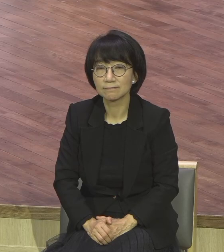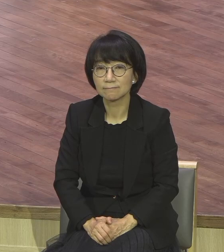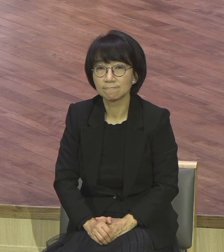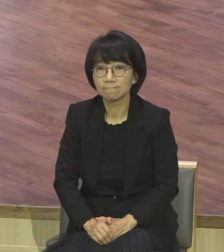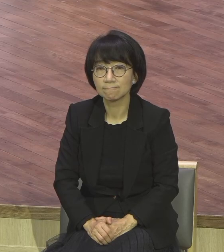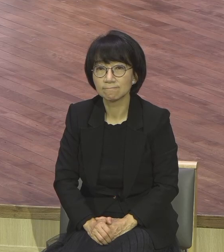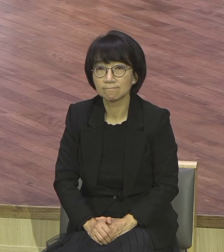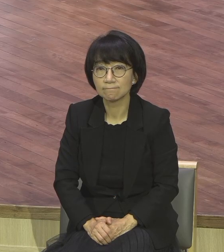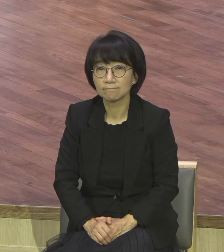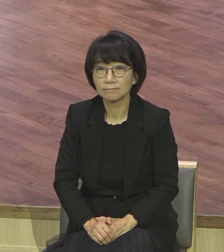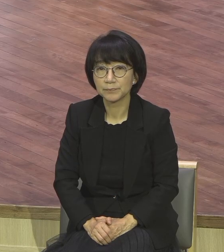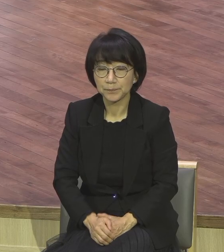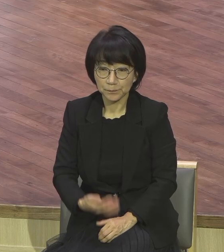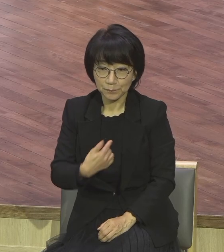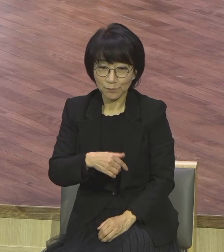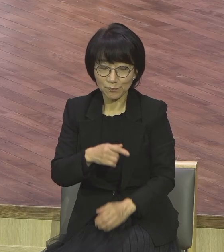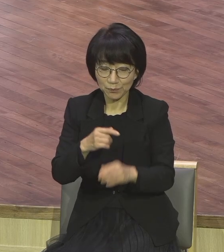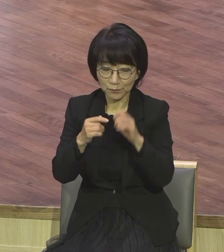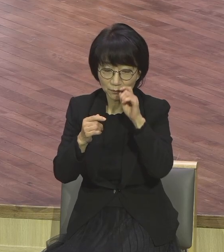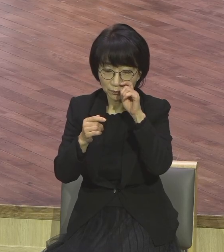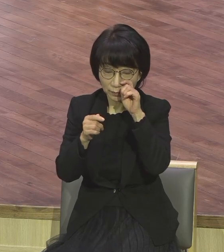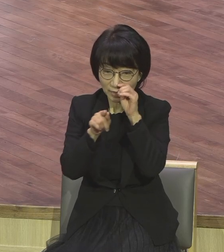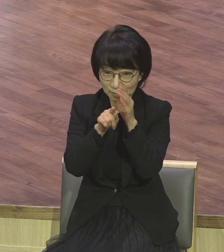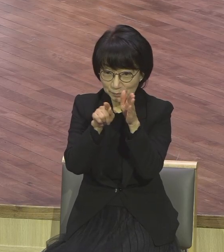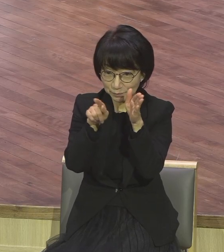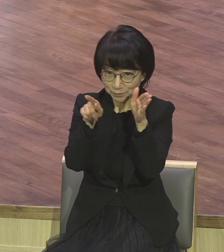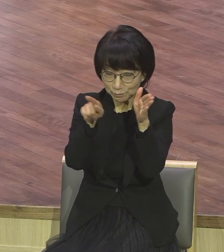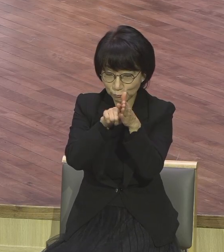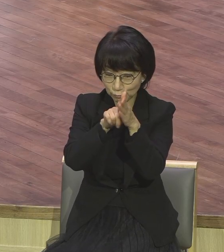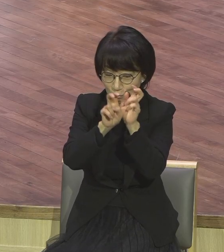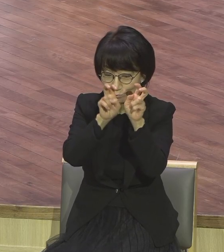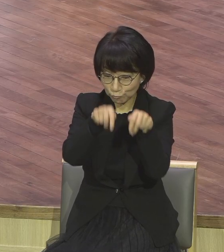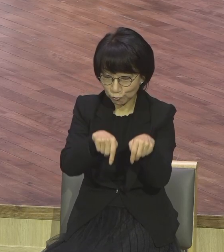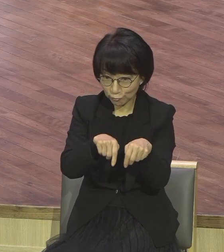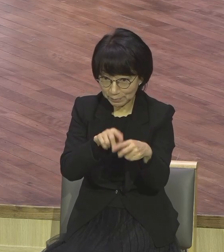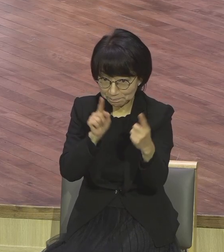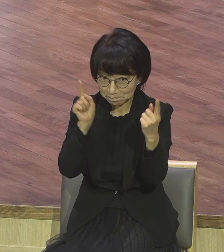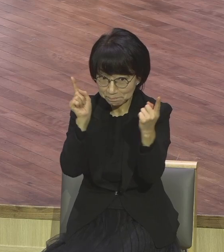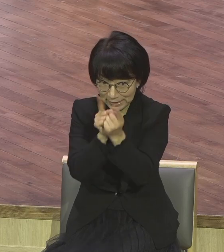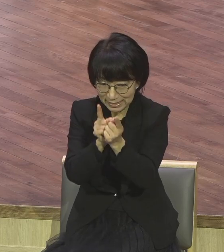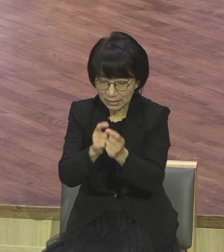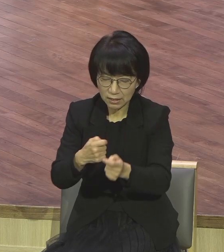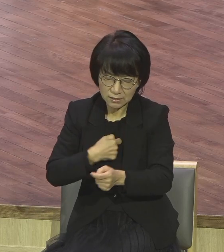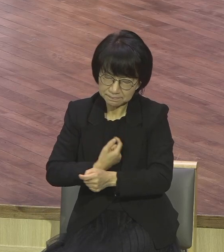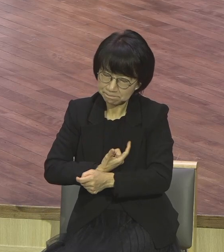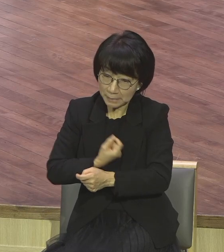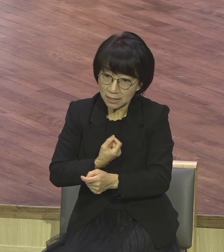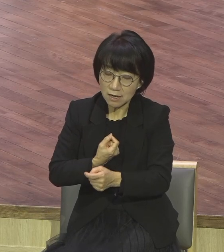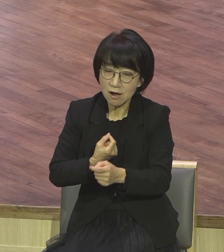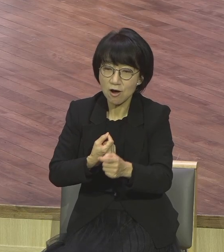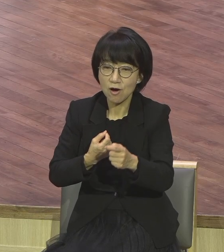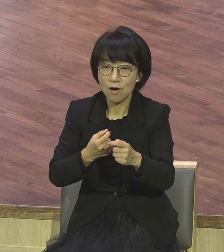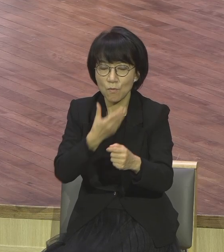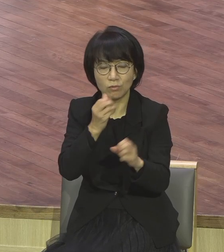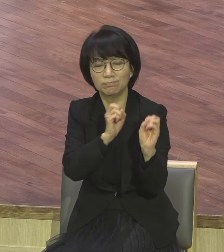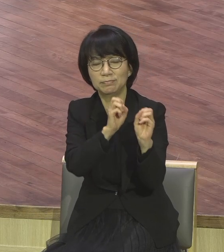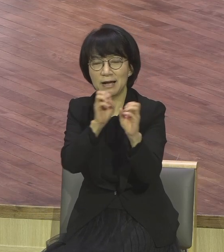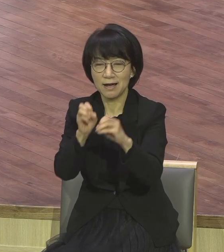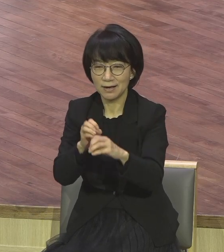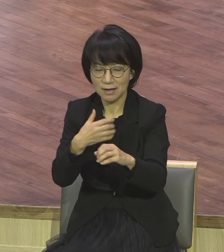불신자를 잘 만날 기회가 없는데 만나면 바로 말합니다 양심적으로 말해요 양심적으로 양심적으로